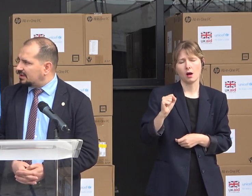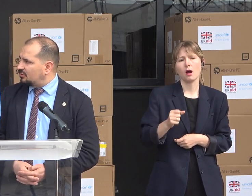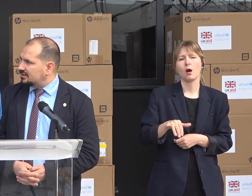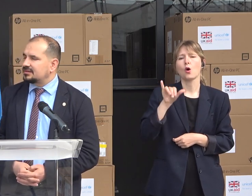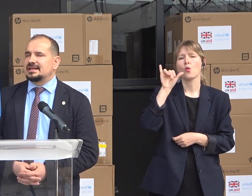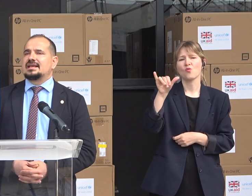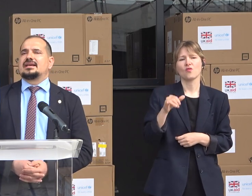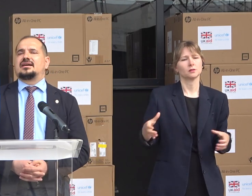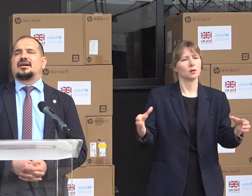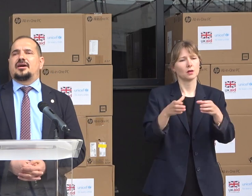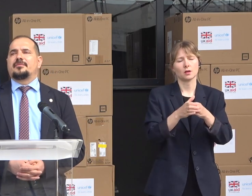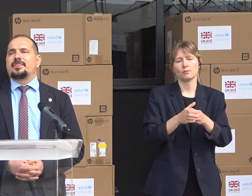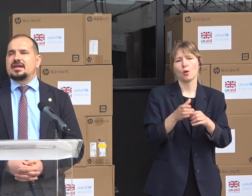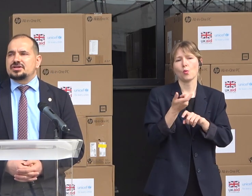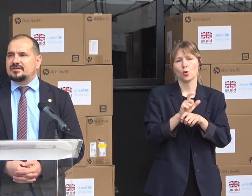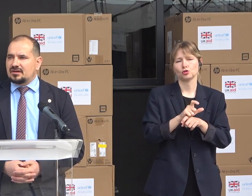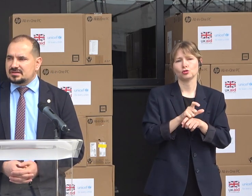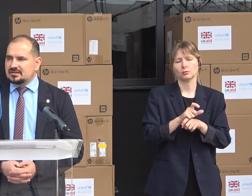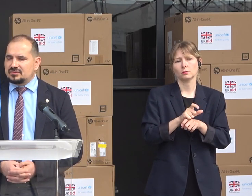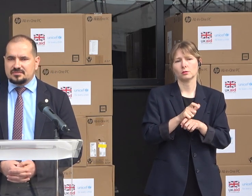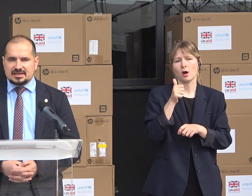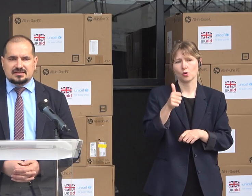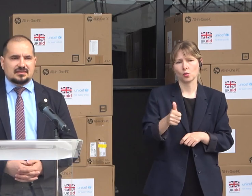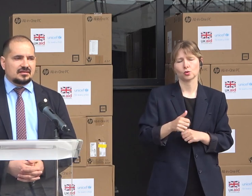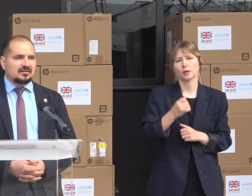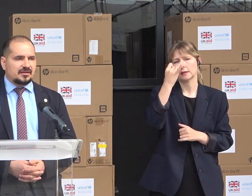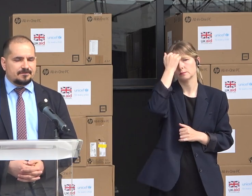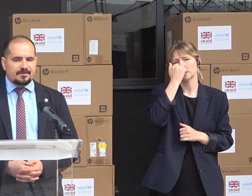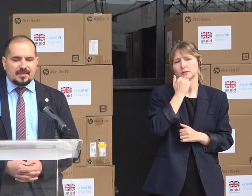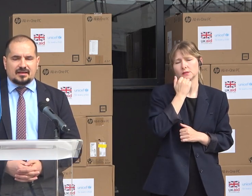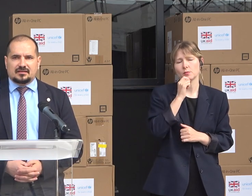lucrăm cot la cot. Și vreau să mulțumesc